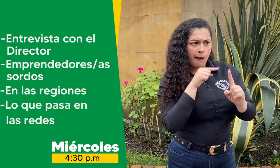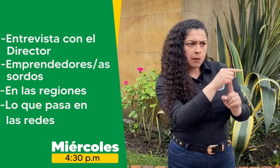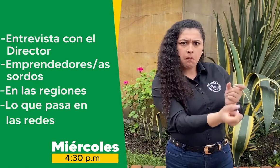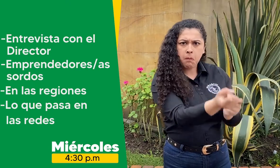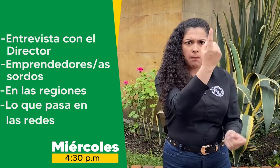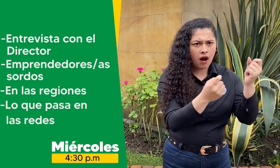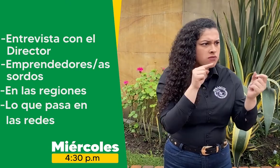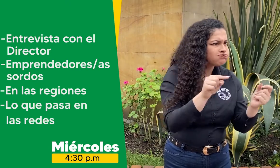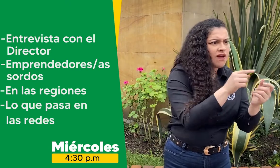pasando en redes sociales.